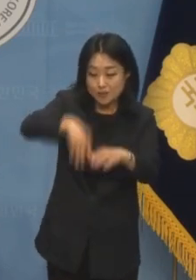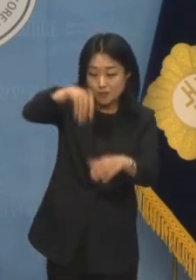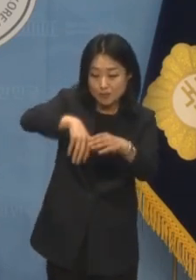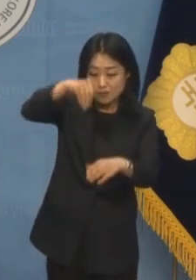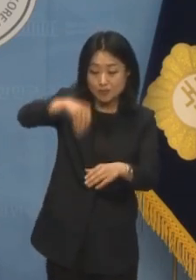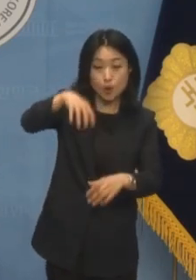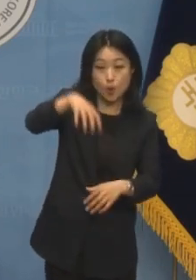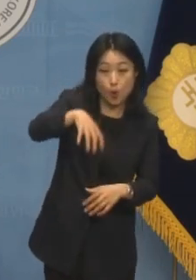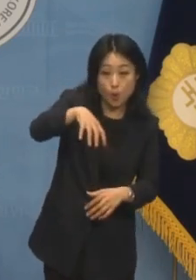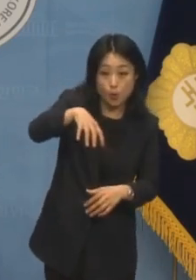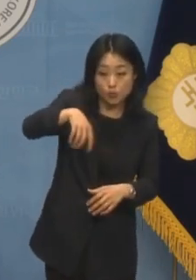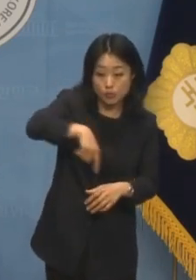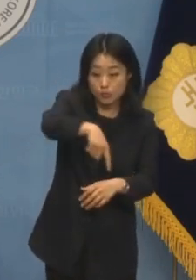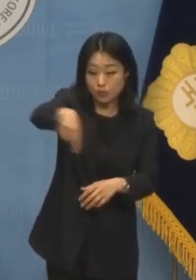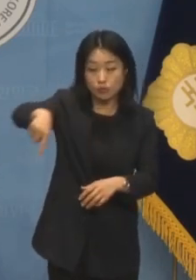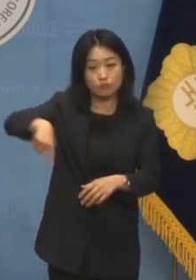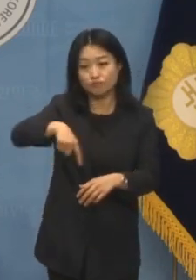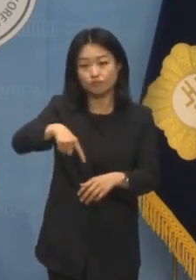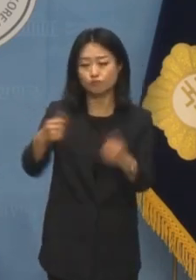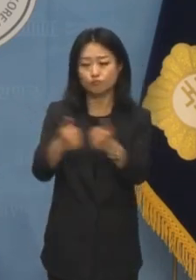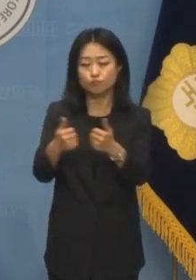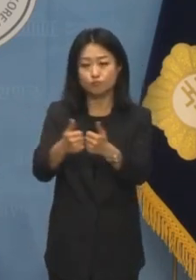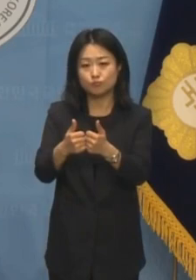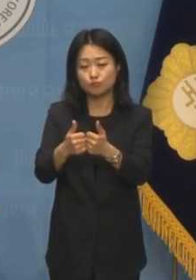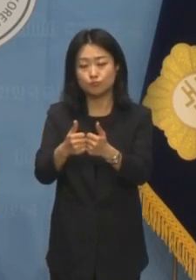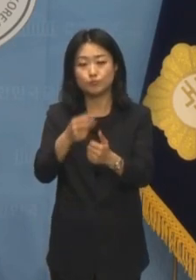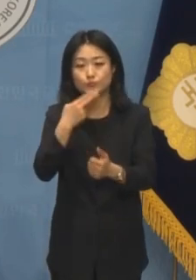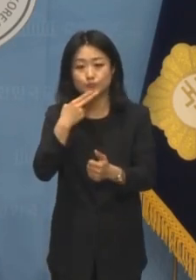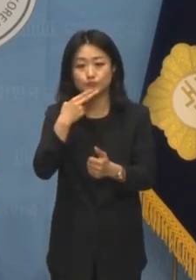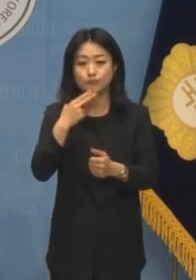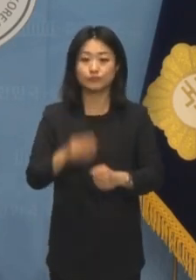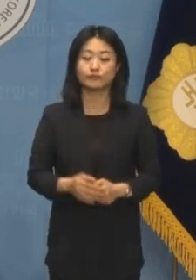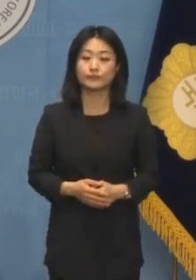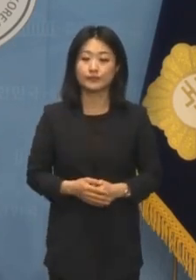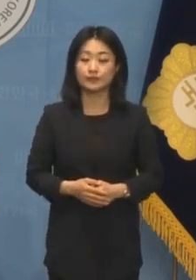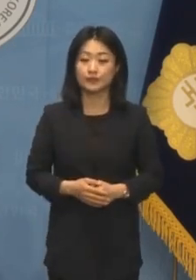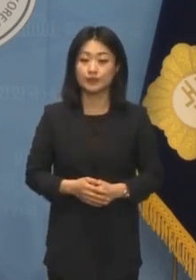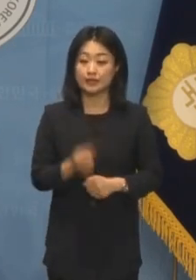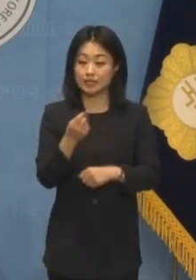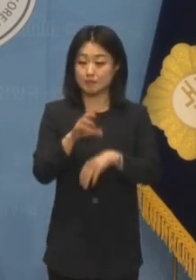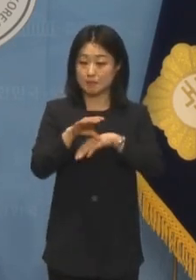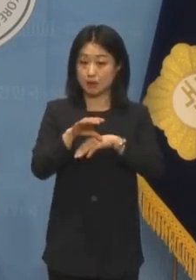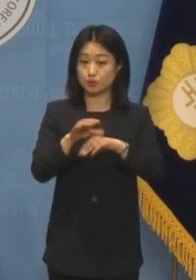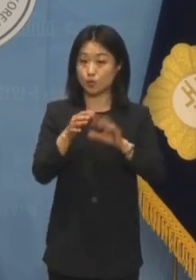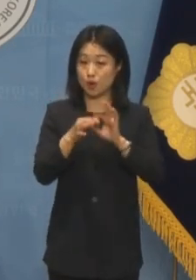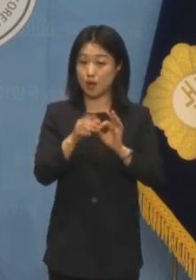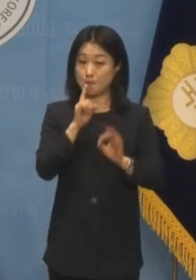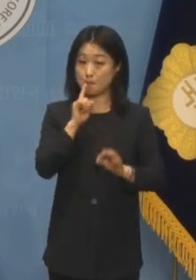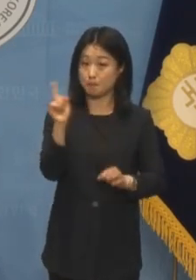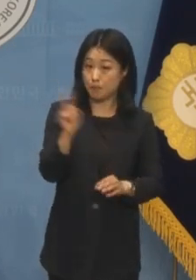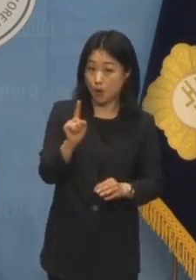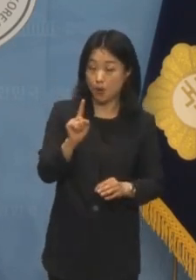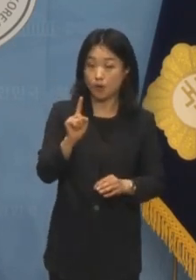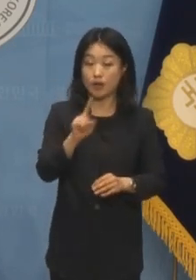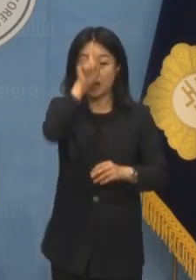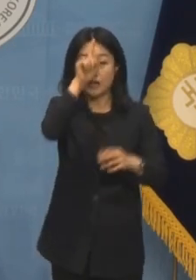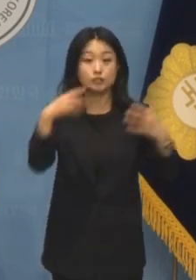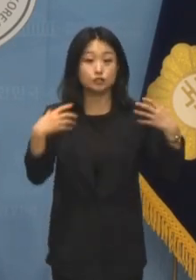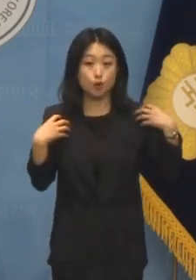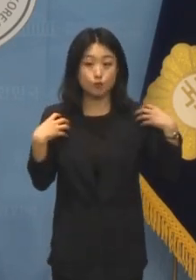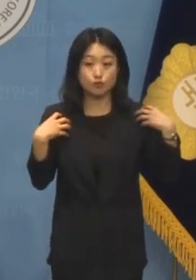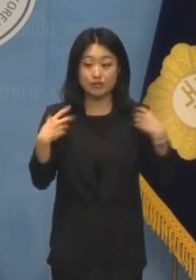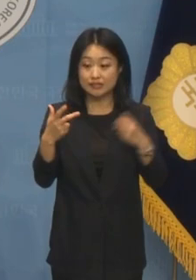이끌어내지 못하고 있습니다. 익명의 관계자를 인용한 한 언론의 보도에 따르면 정부는